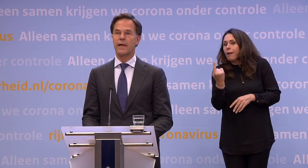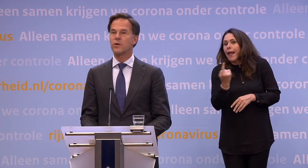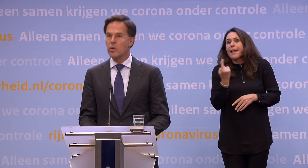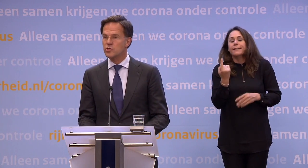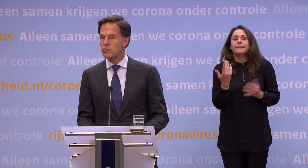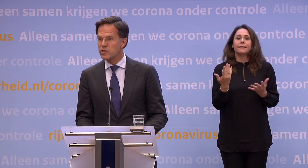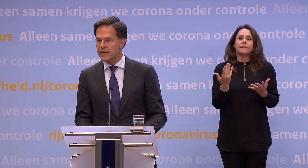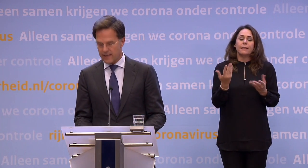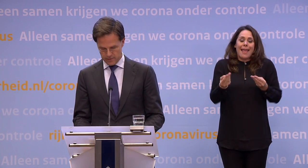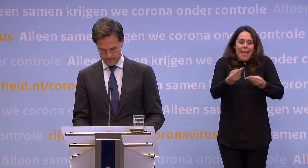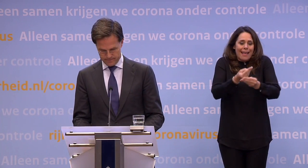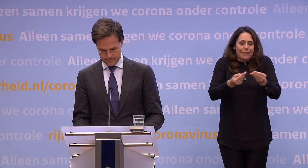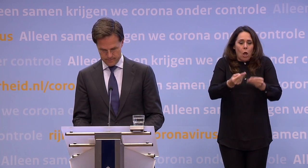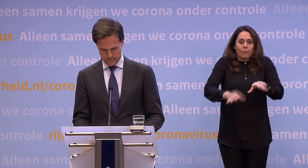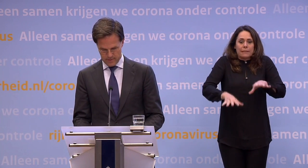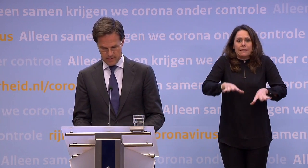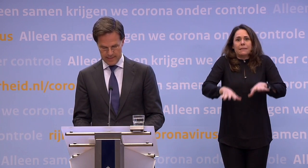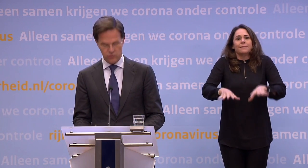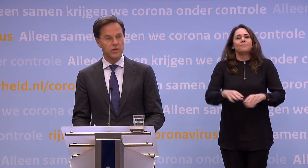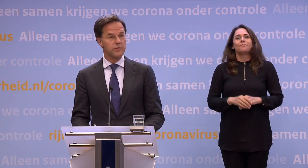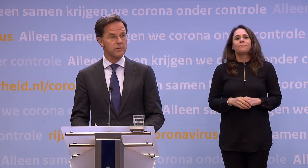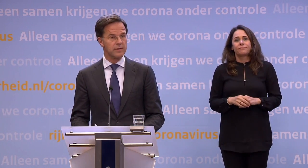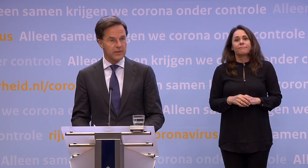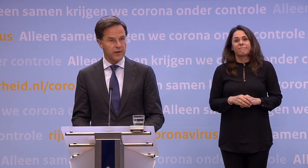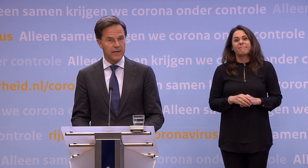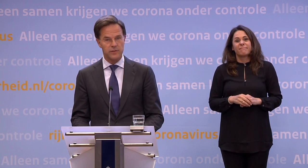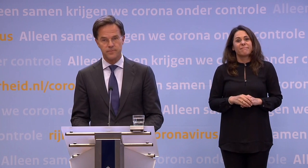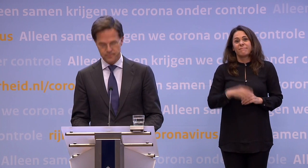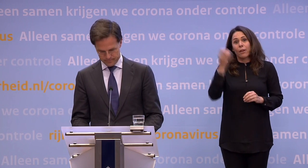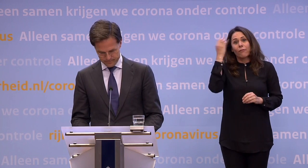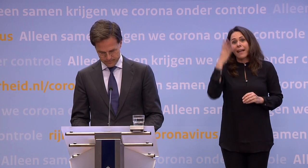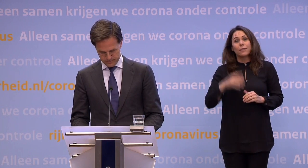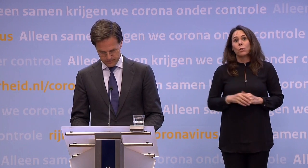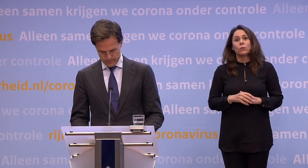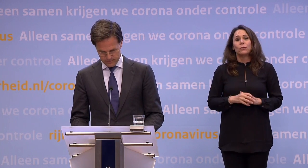economische onzekerheid. Laat ons dat niet vergeten.